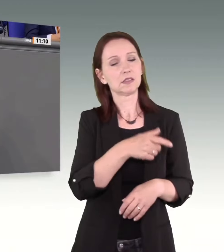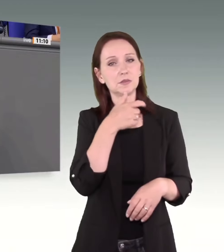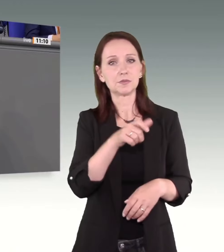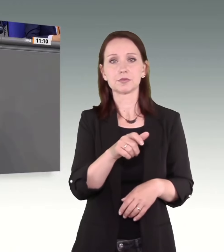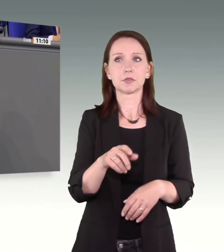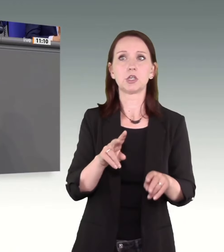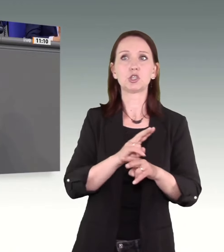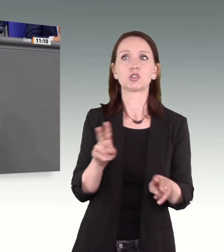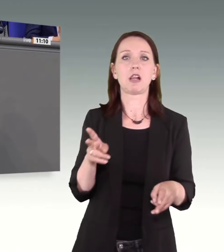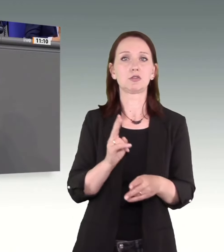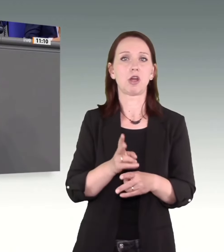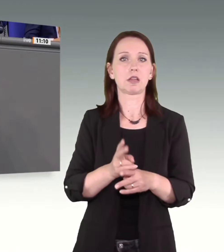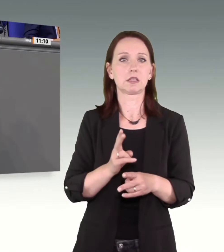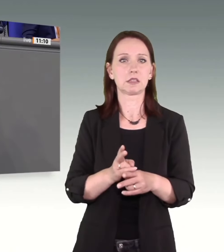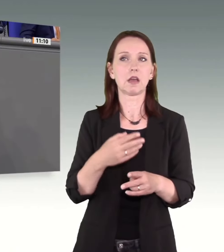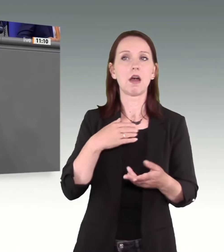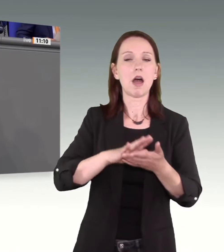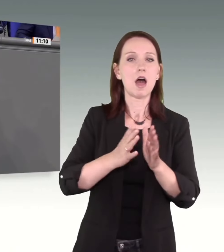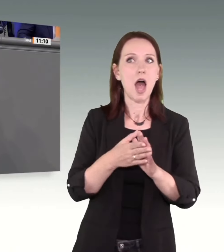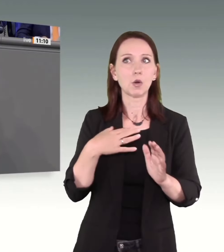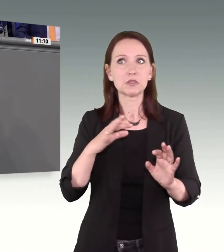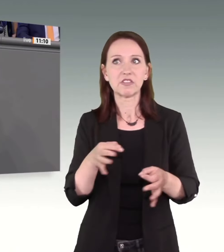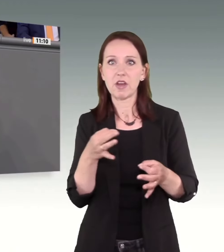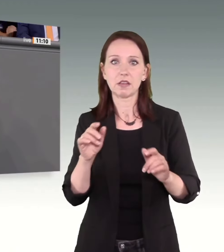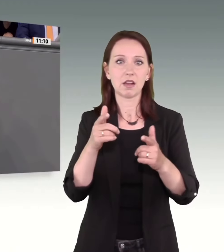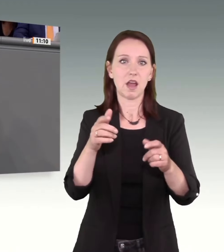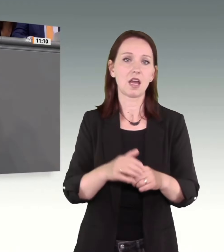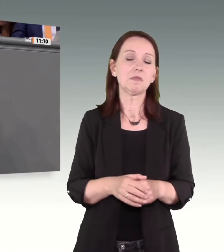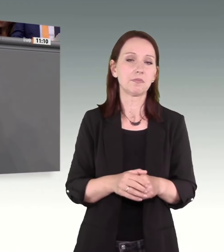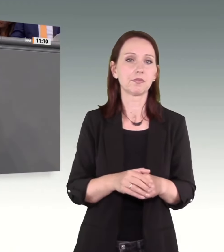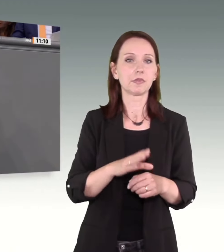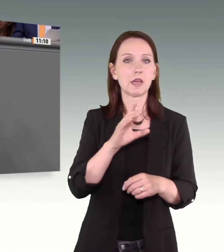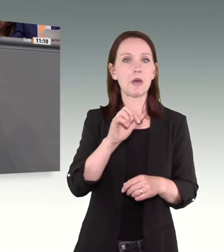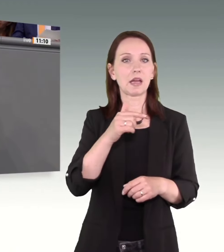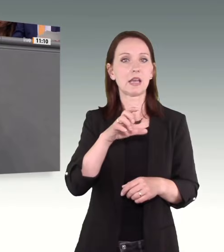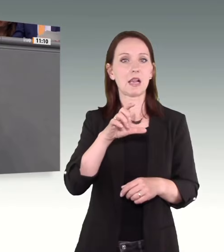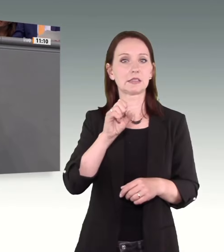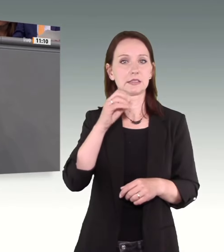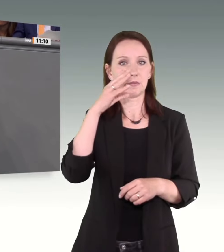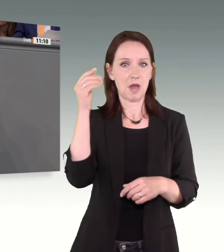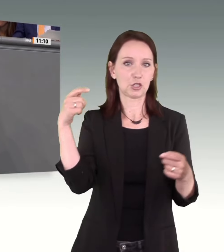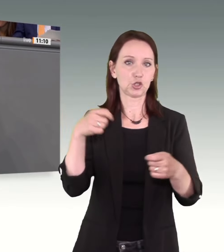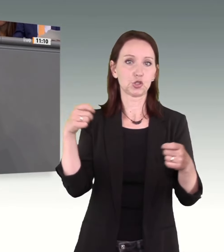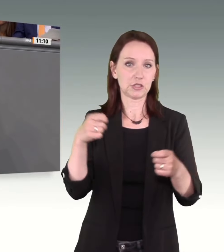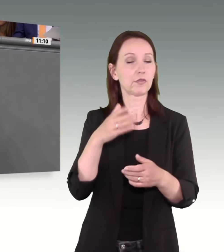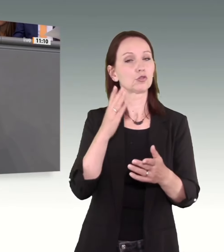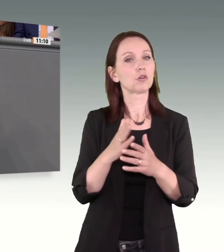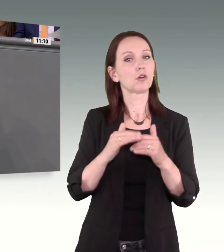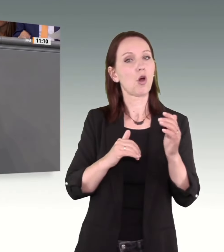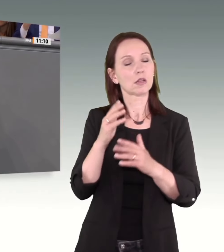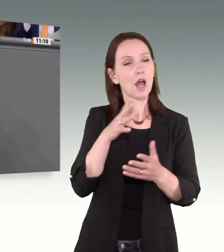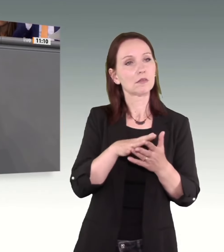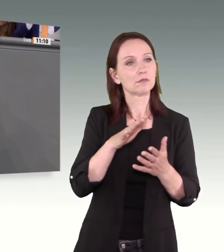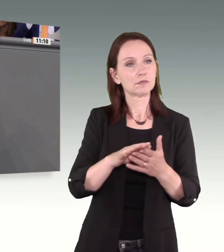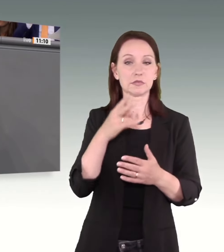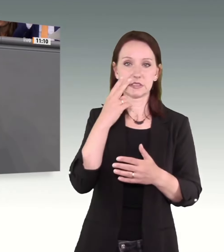fehlende Handlungsfähigkeit, die Bertelsmann Stiftung hat unabhängig eruiert, dass diese Regierung mehr auf die Reihe gebracht